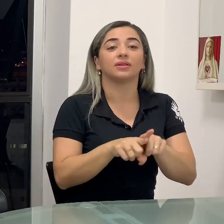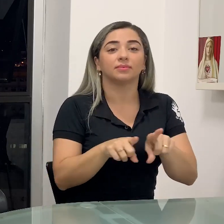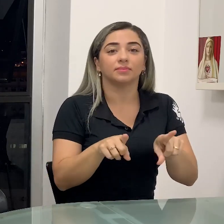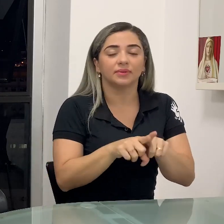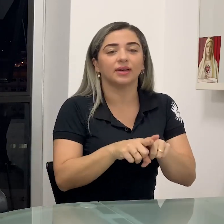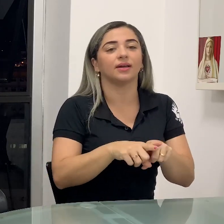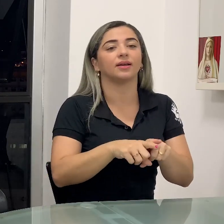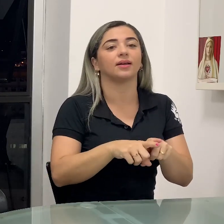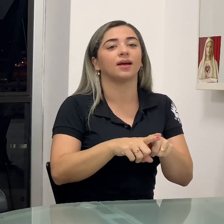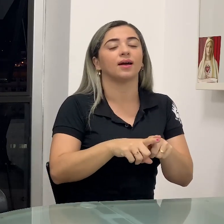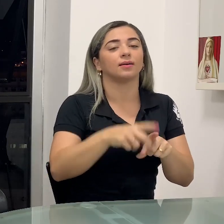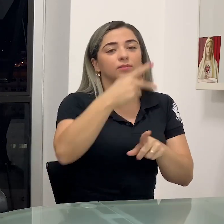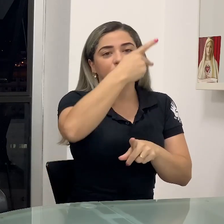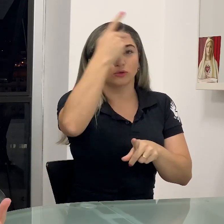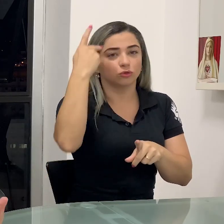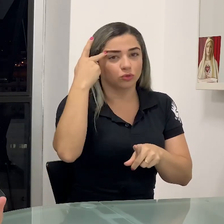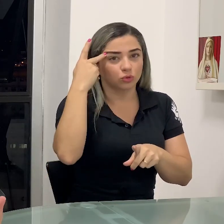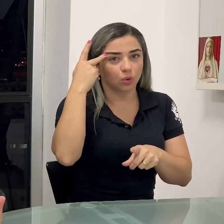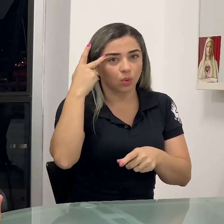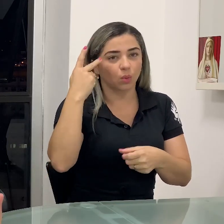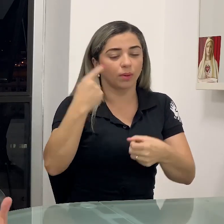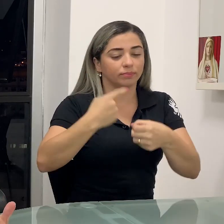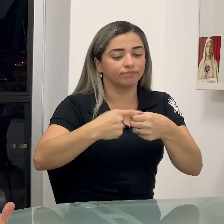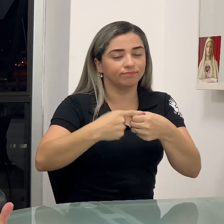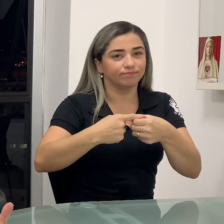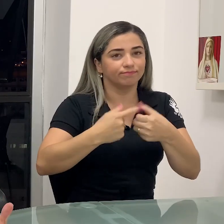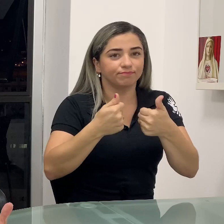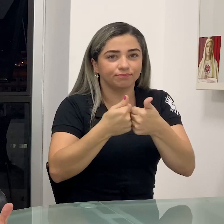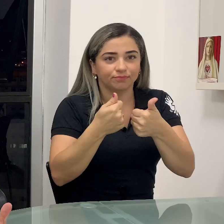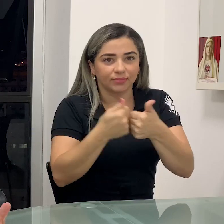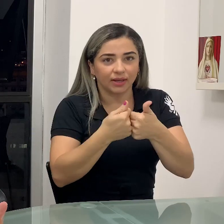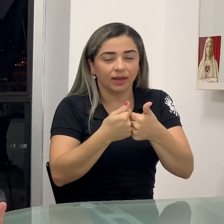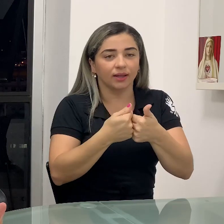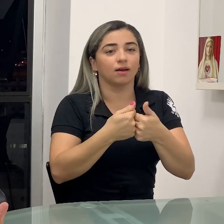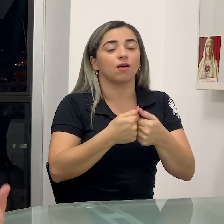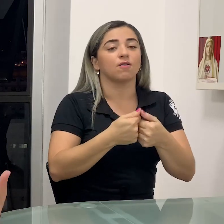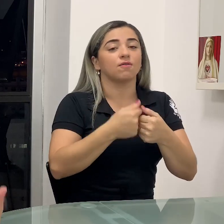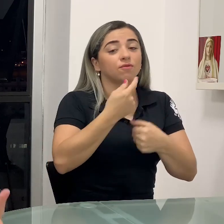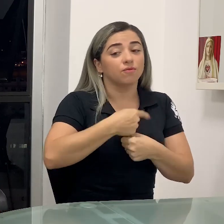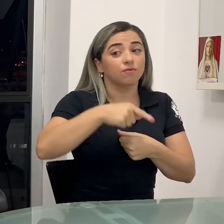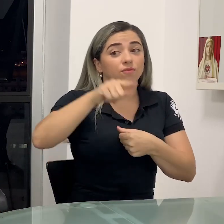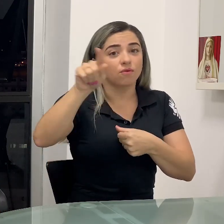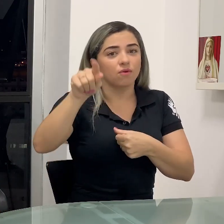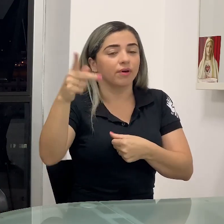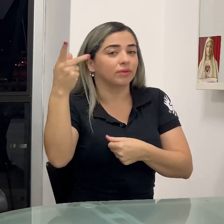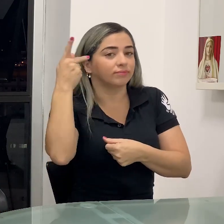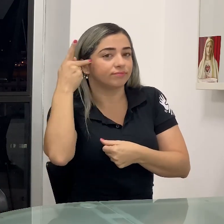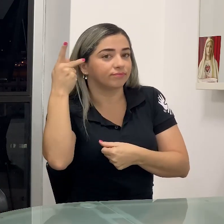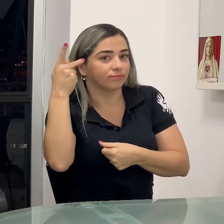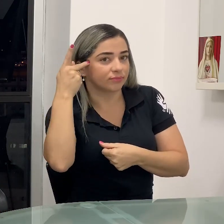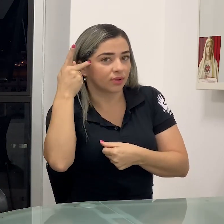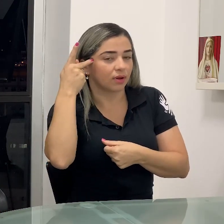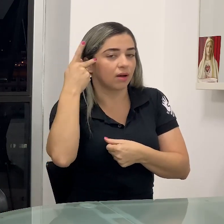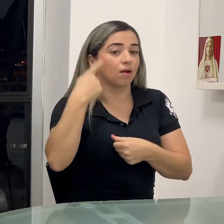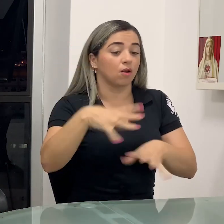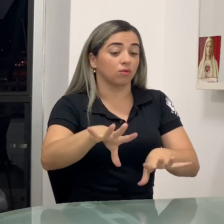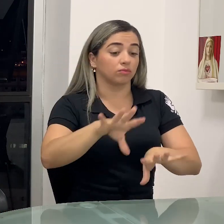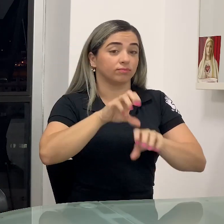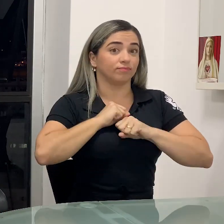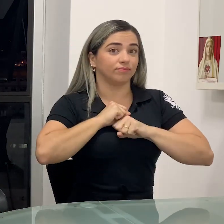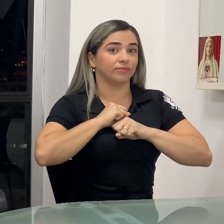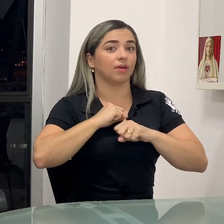O paciente teve contato, esteve em cidades diferentes, no caso em São Paulo, ele trouxe a doença e contaminou